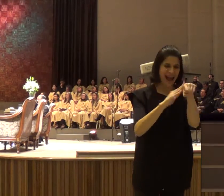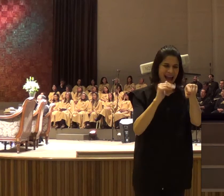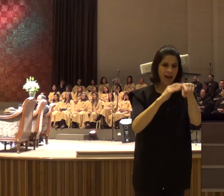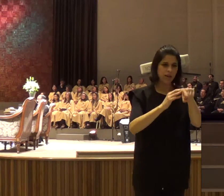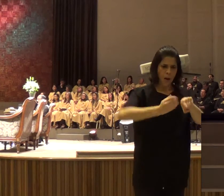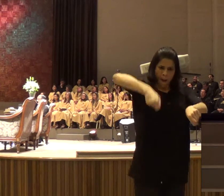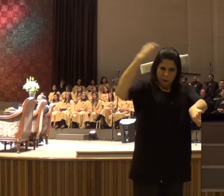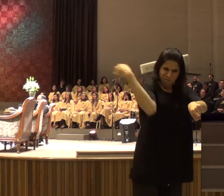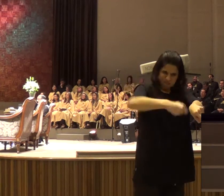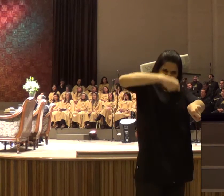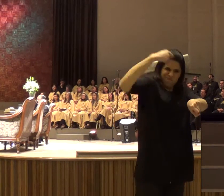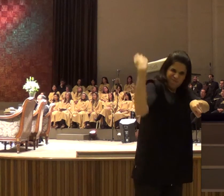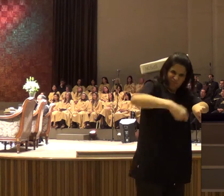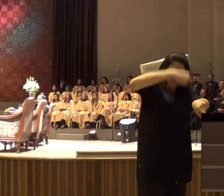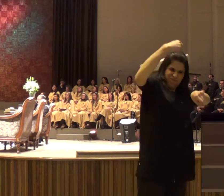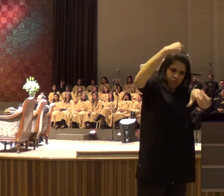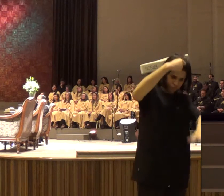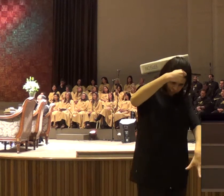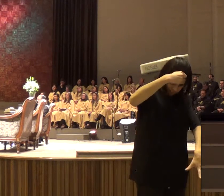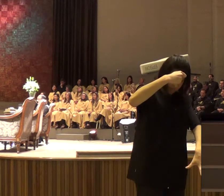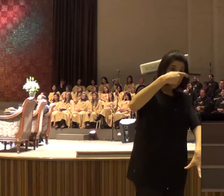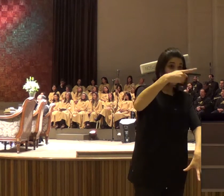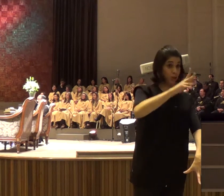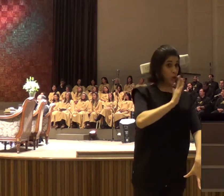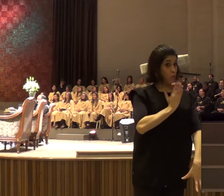se o teu coração, está de pedra, Ele vai dar umas marretadas,